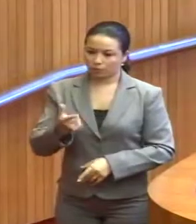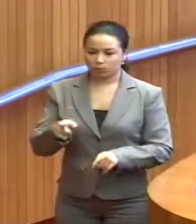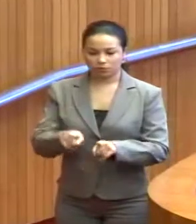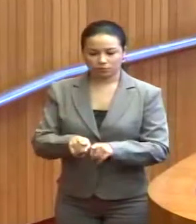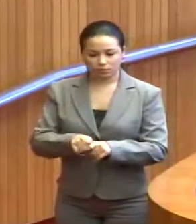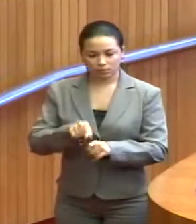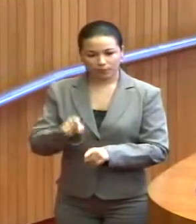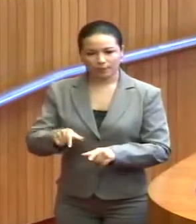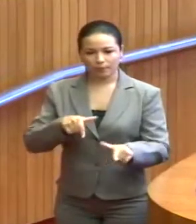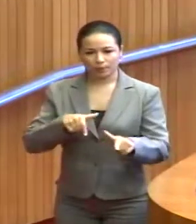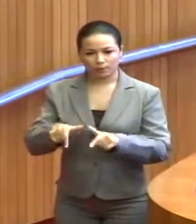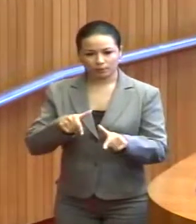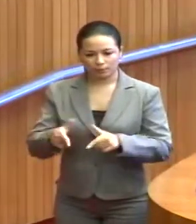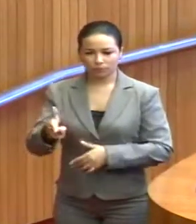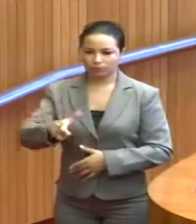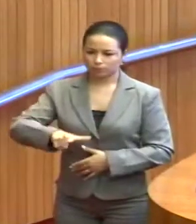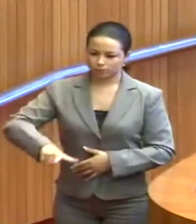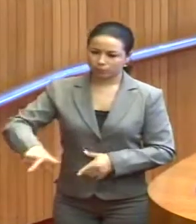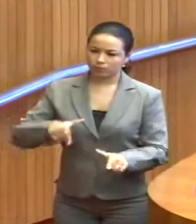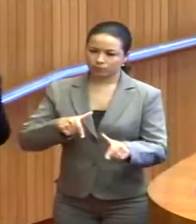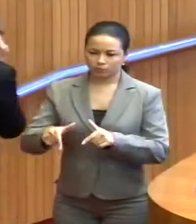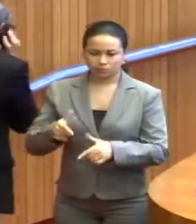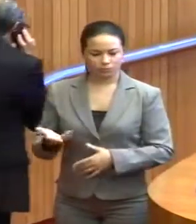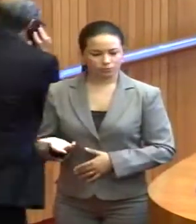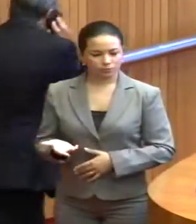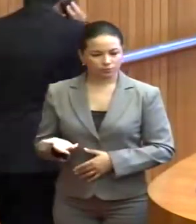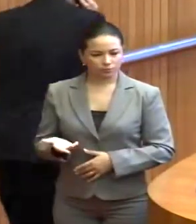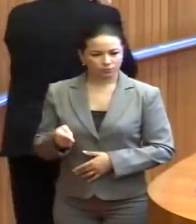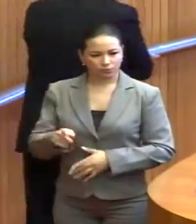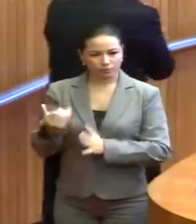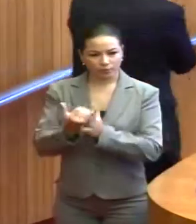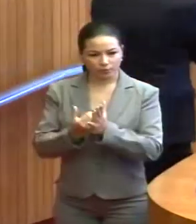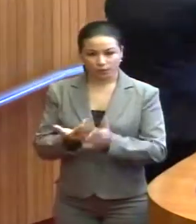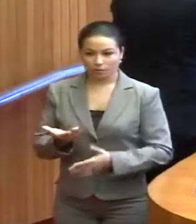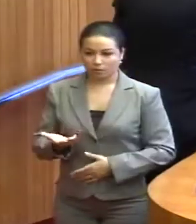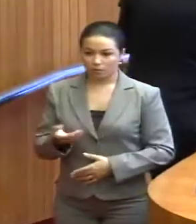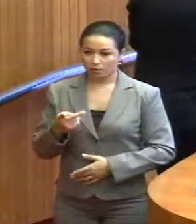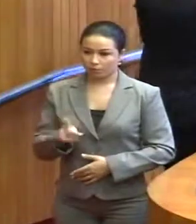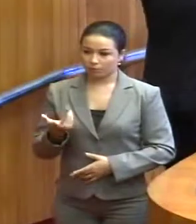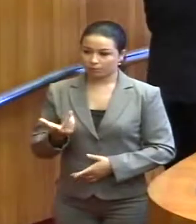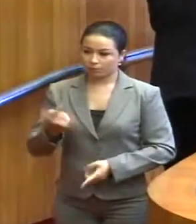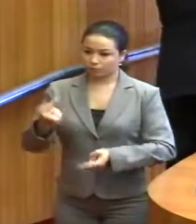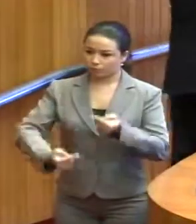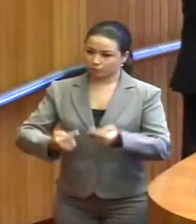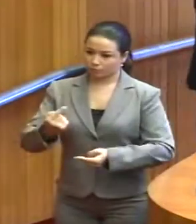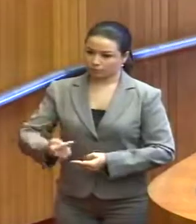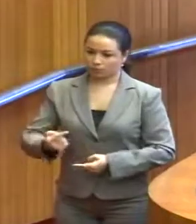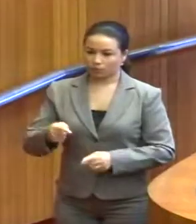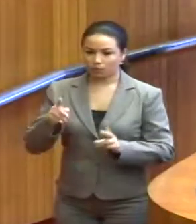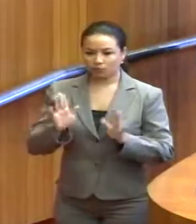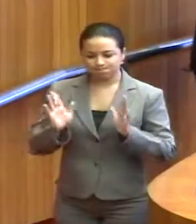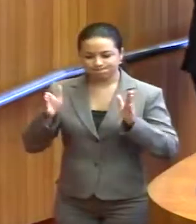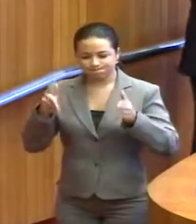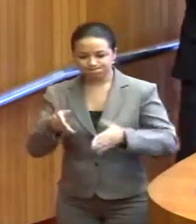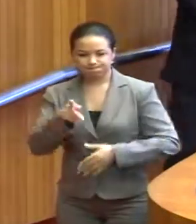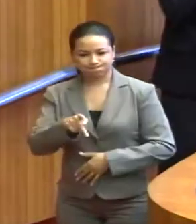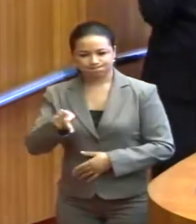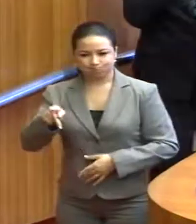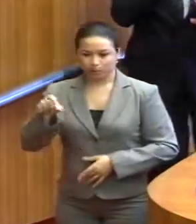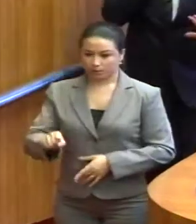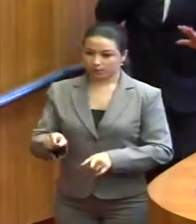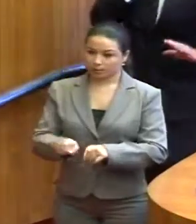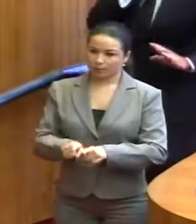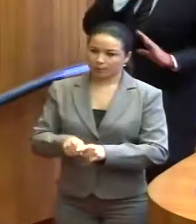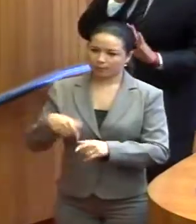trabalhamos e estamos trabalhando a elaboração do projeto para o debate dentro do PPS e no